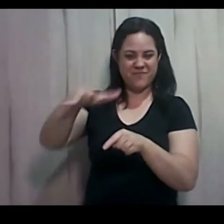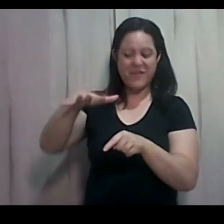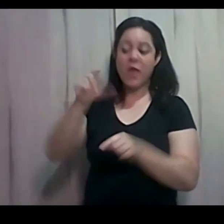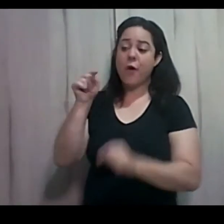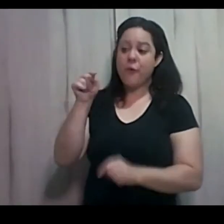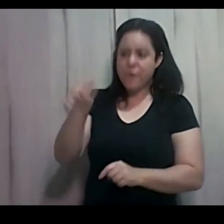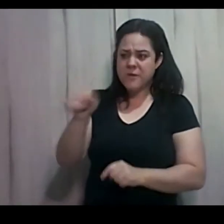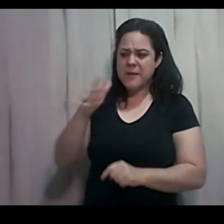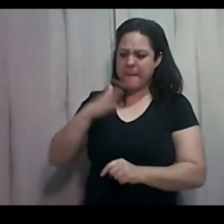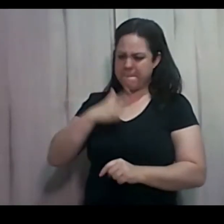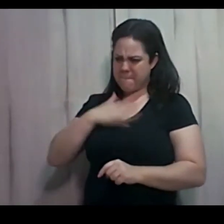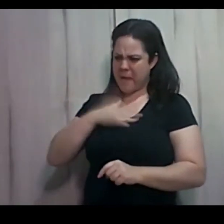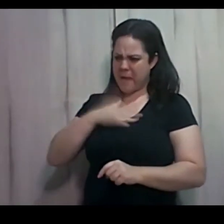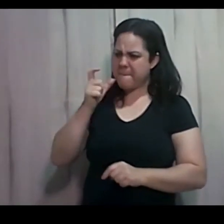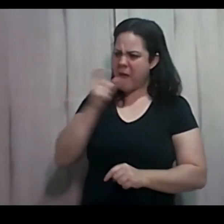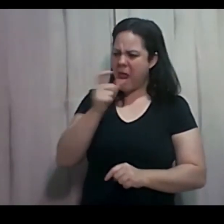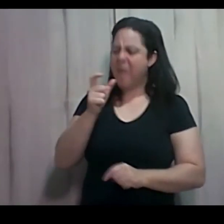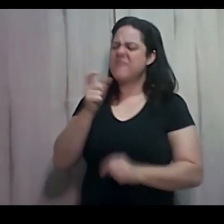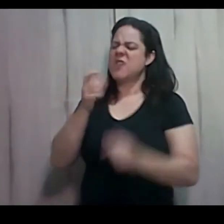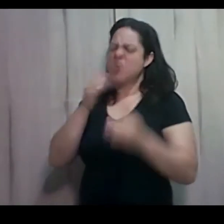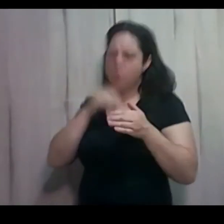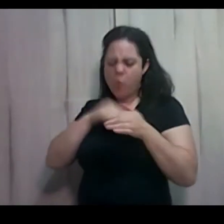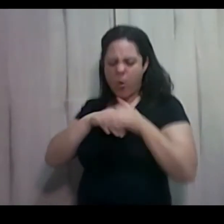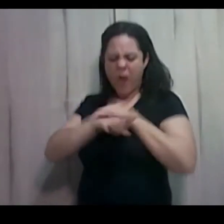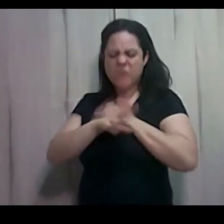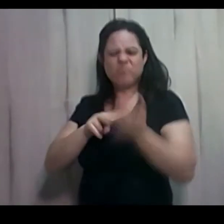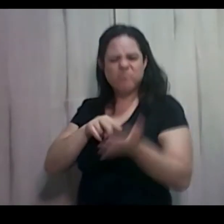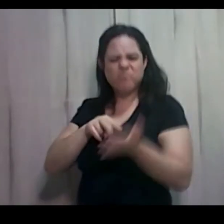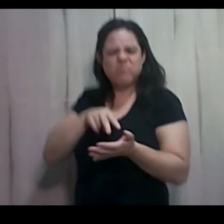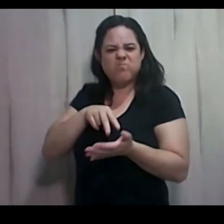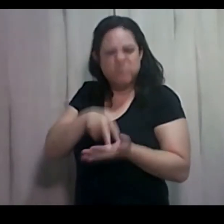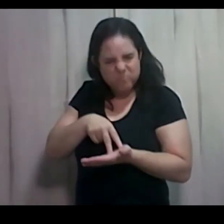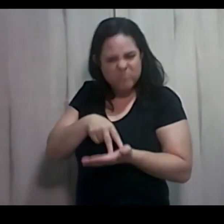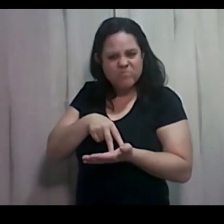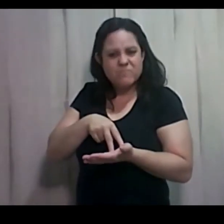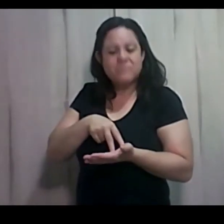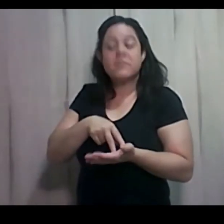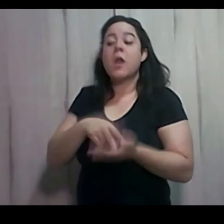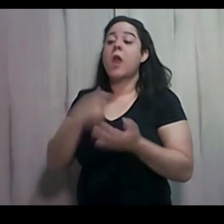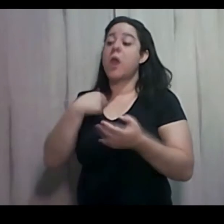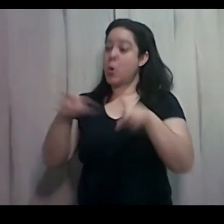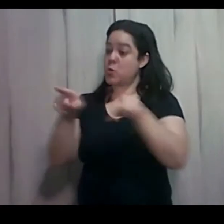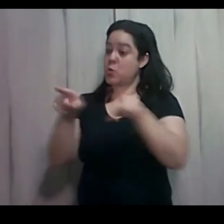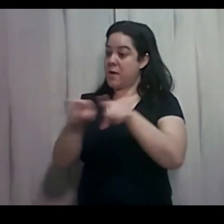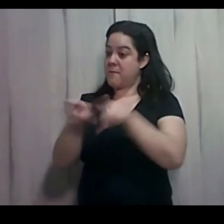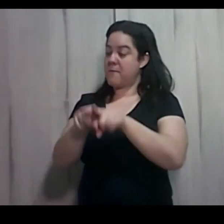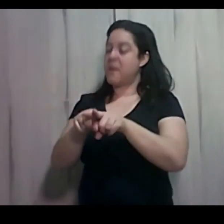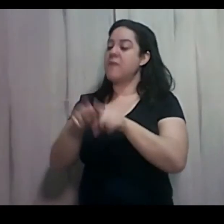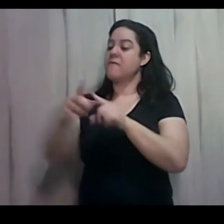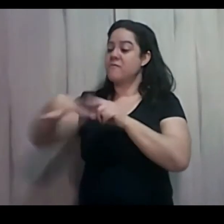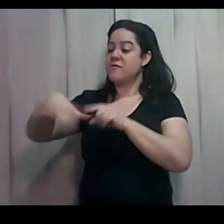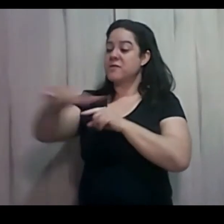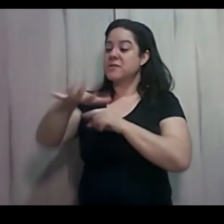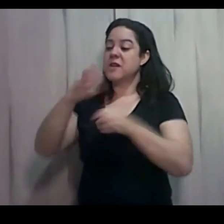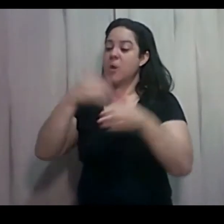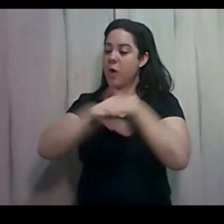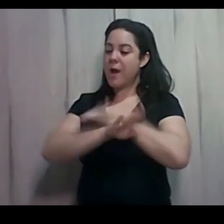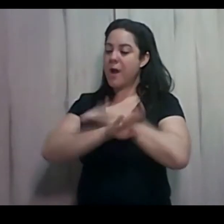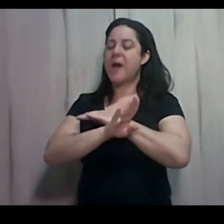de exortação à perseverança. Então eu também o guardarei na hora da aprovação que está para vir sobre todo